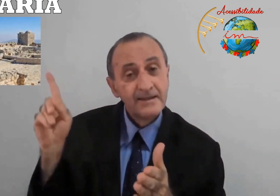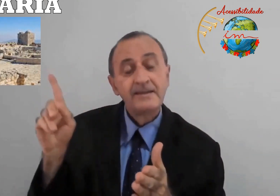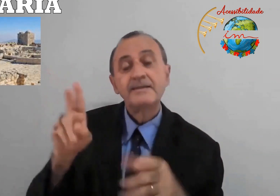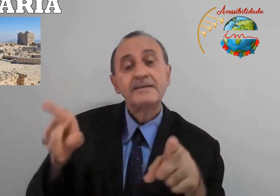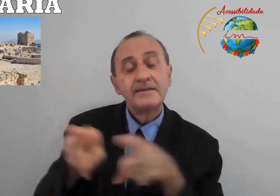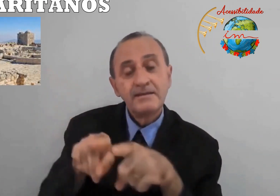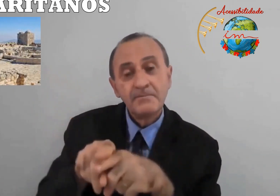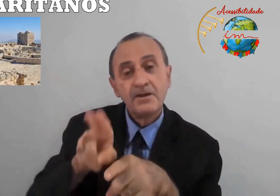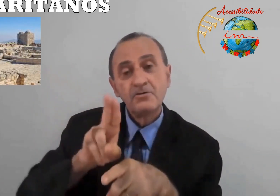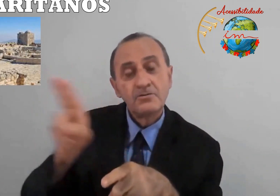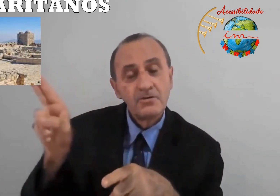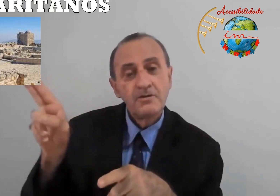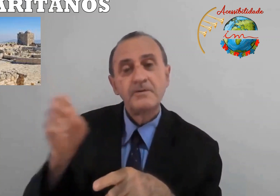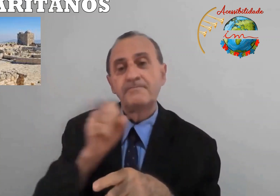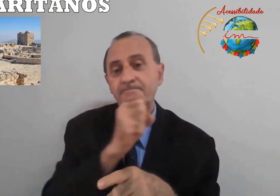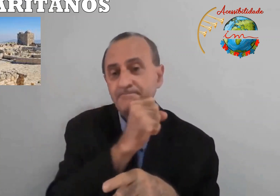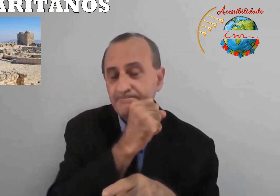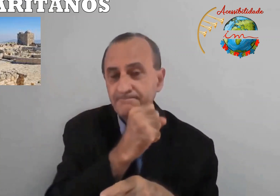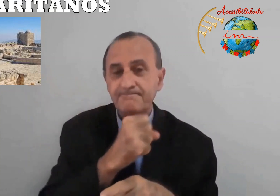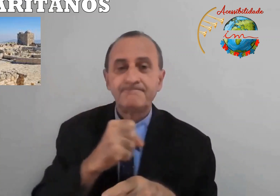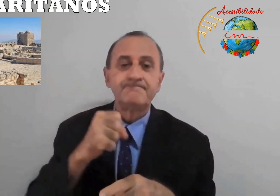então, são os samaritanos.